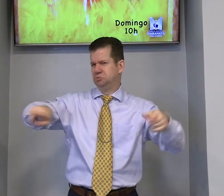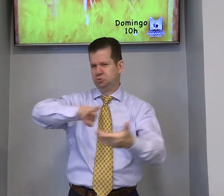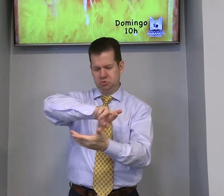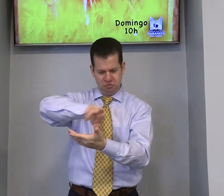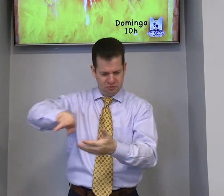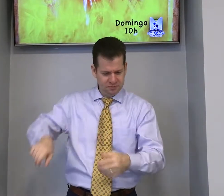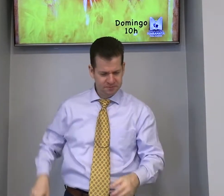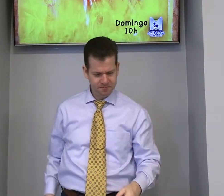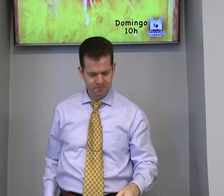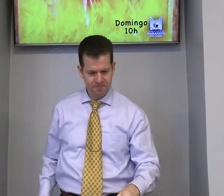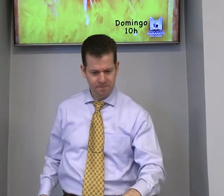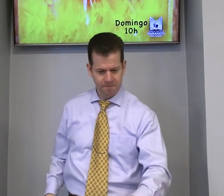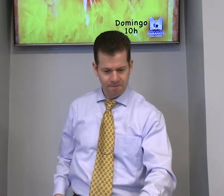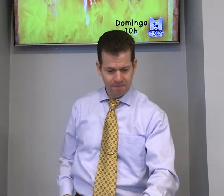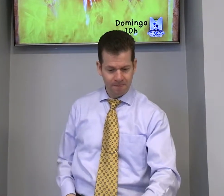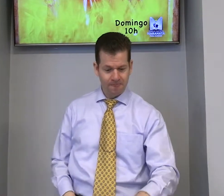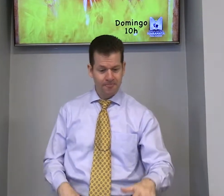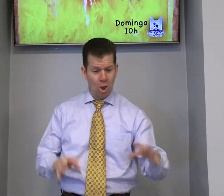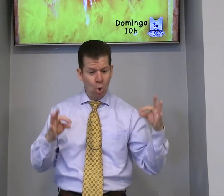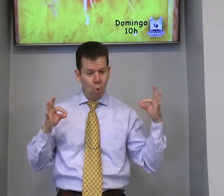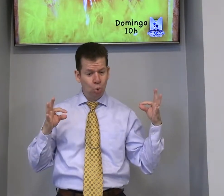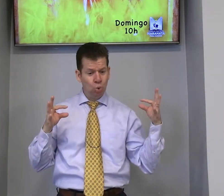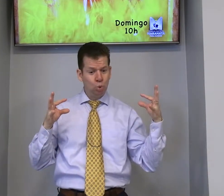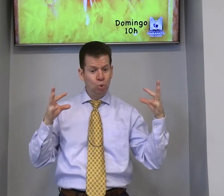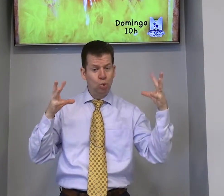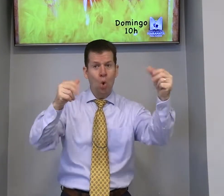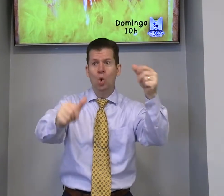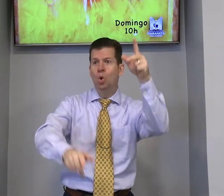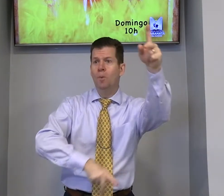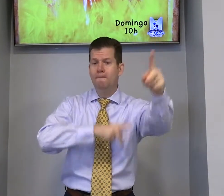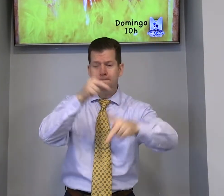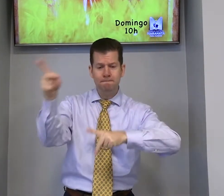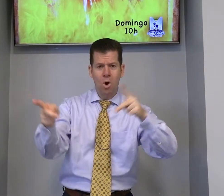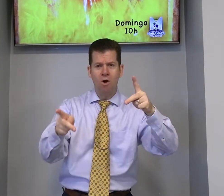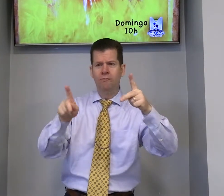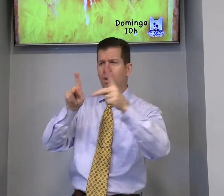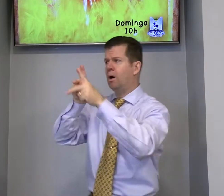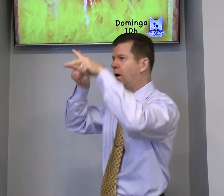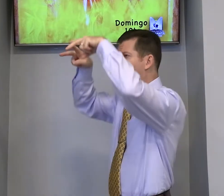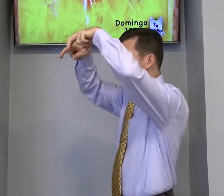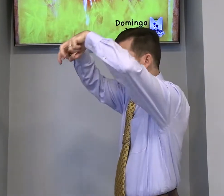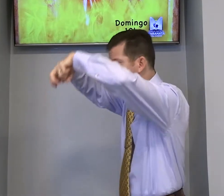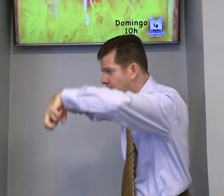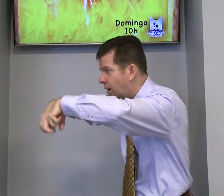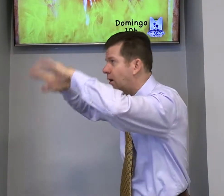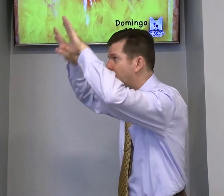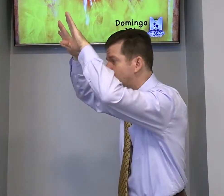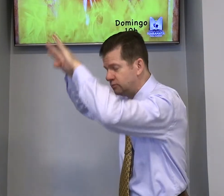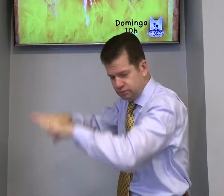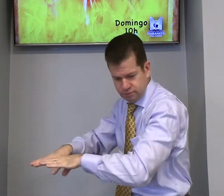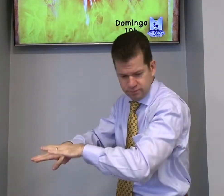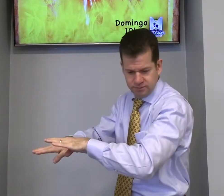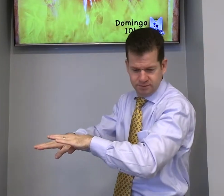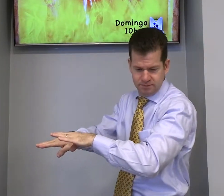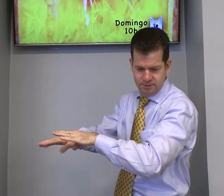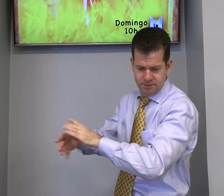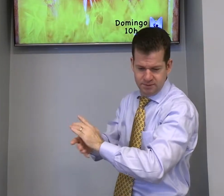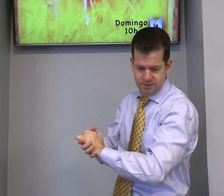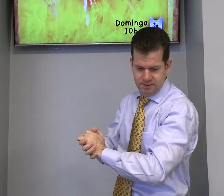a arco, tuam todos os instrumentos, toda pessoa precisava se ajoelhar, se